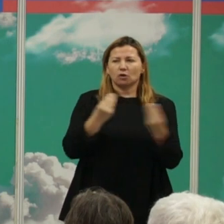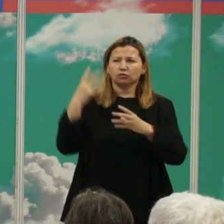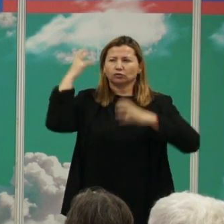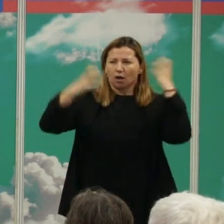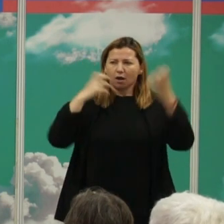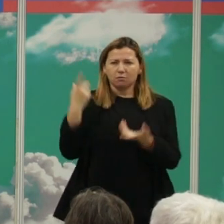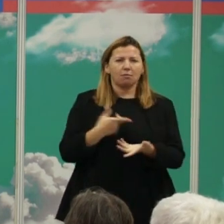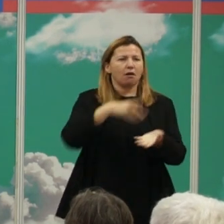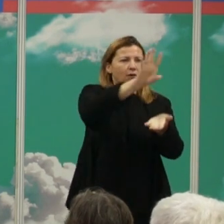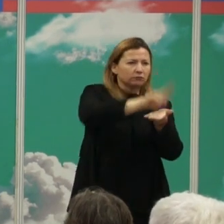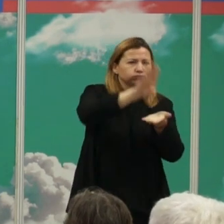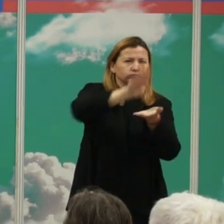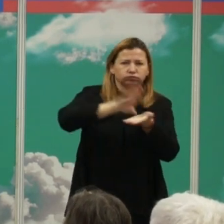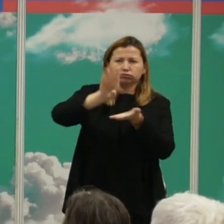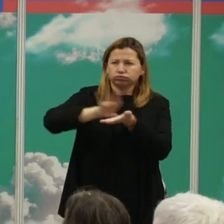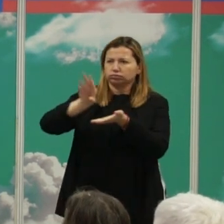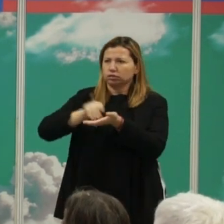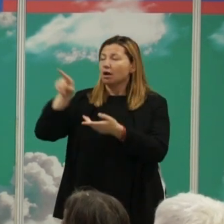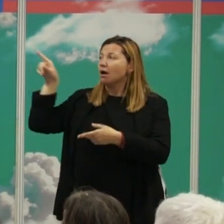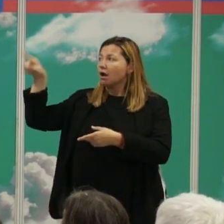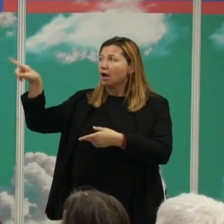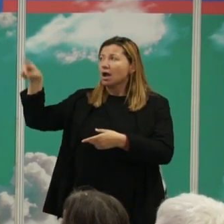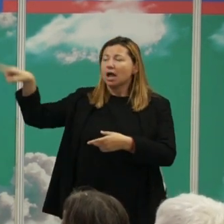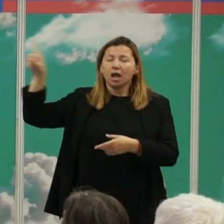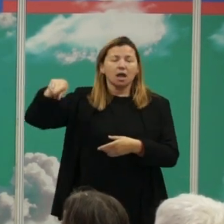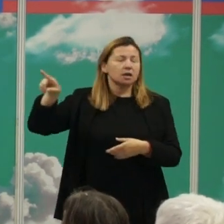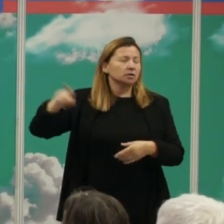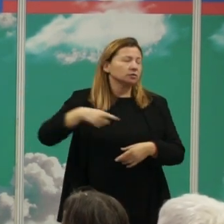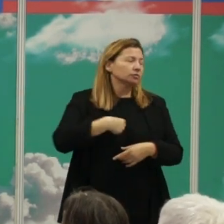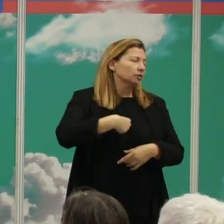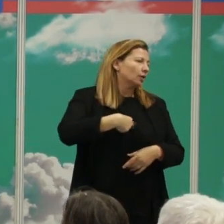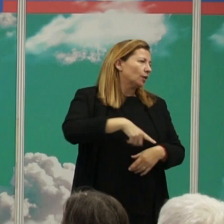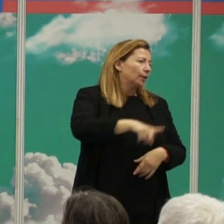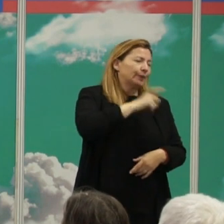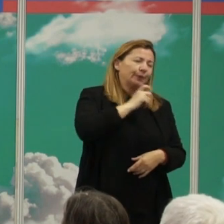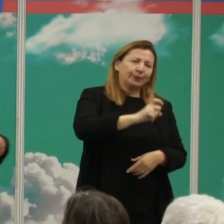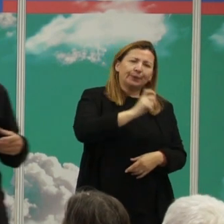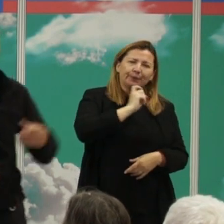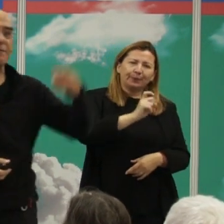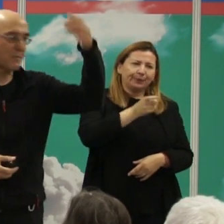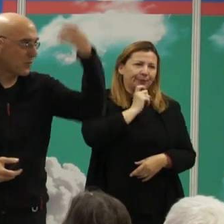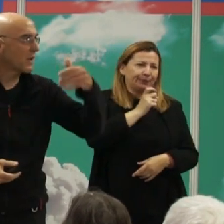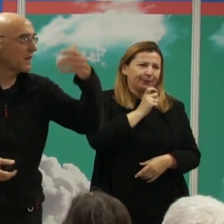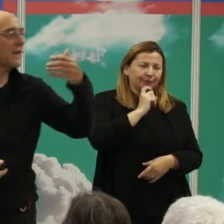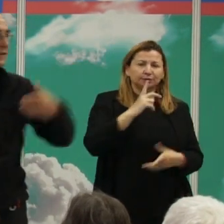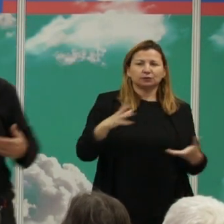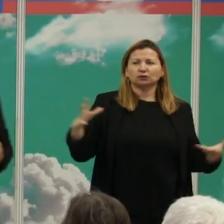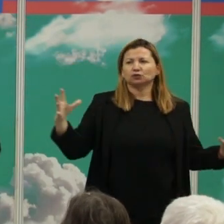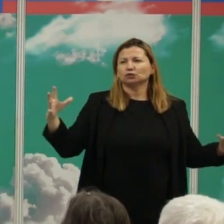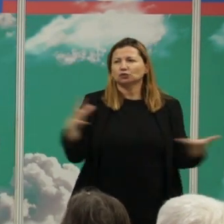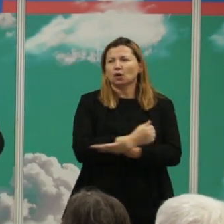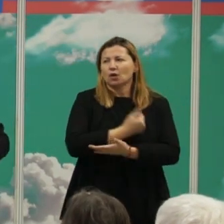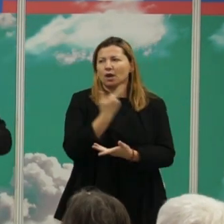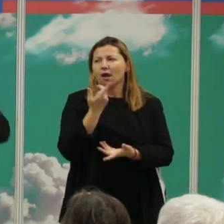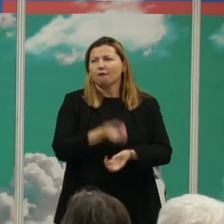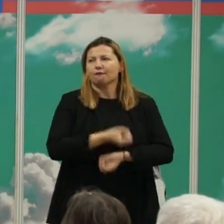reconstruir mucha matemática esto fue muy duro porque tuvimos que verlo con algo a lo que nosotros no estamos acostumbrados que son básicamente la información que viene de las ciencias